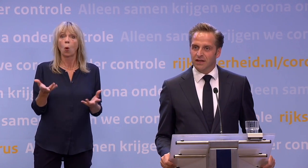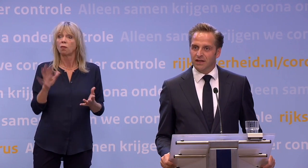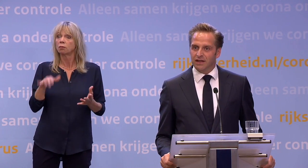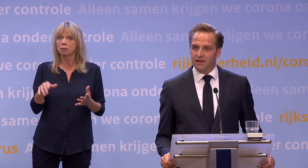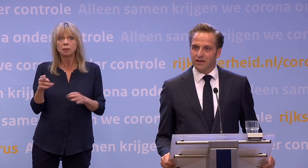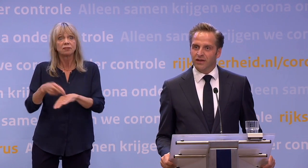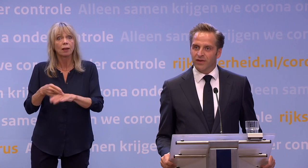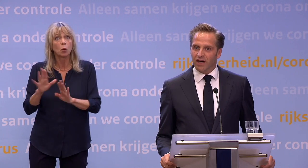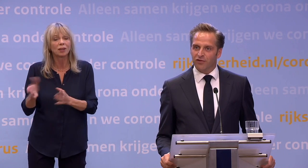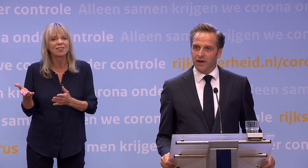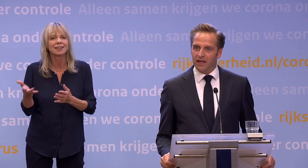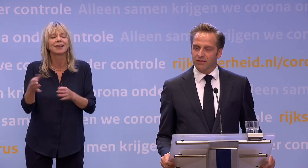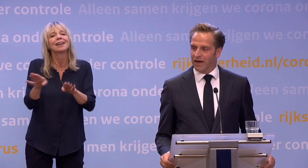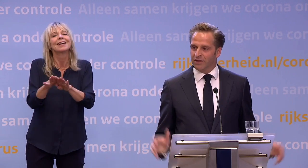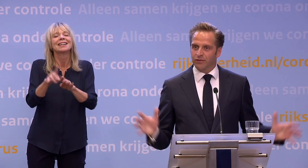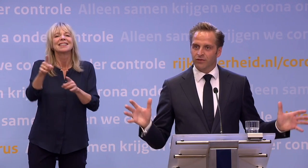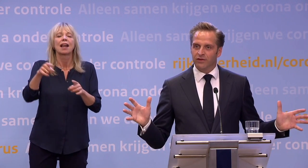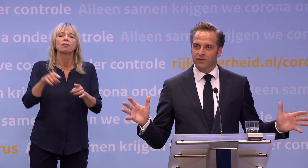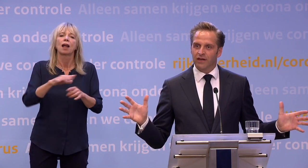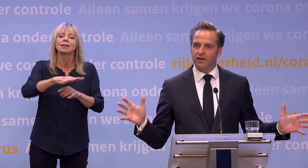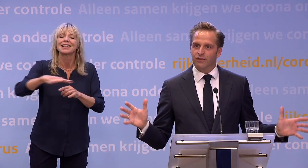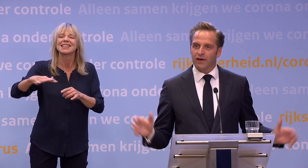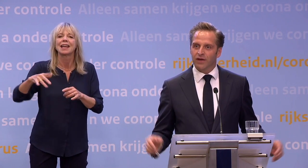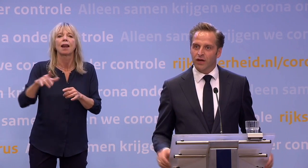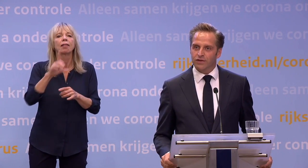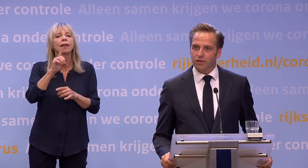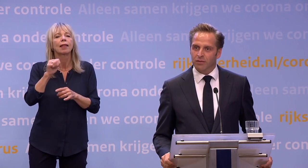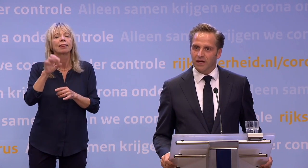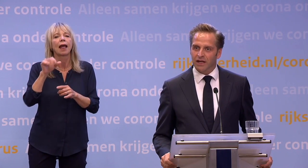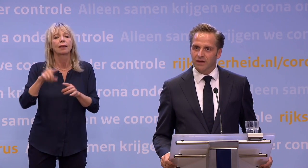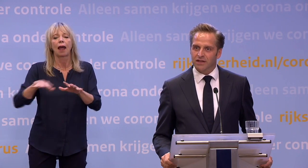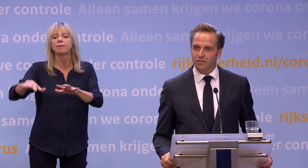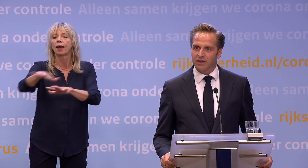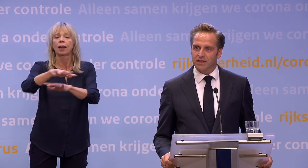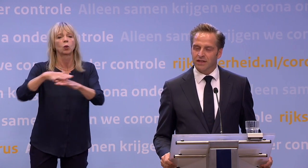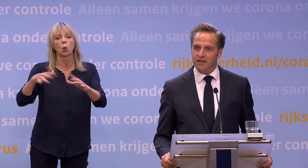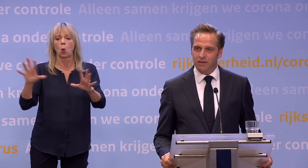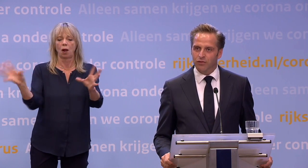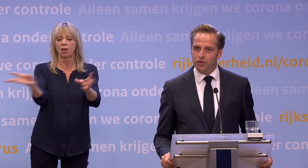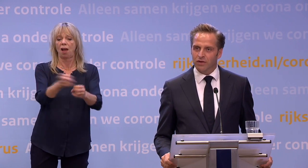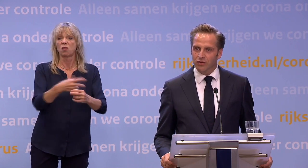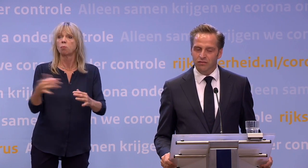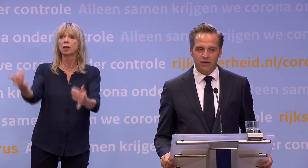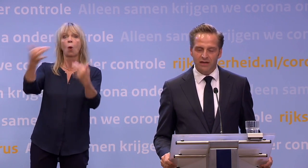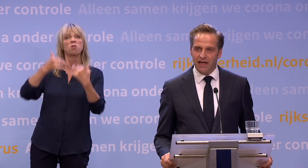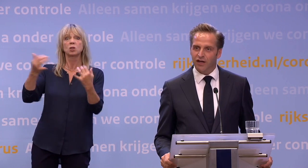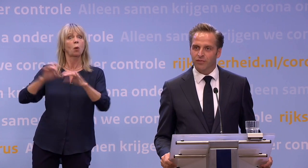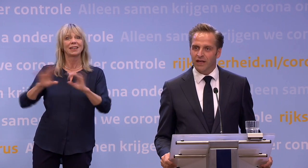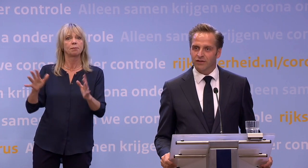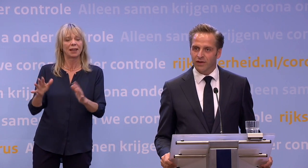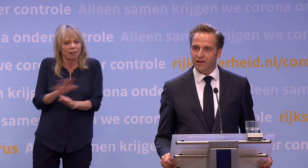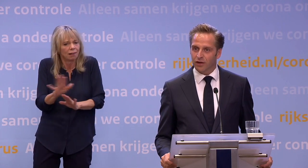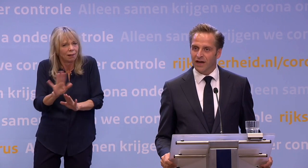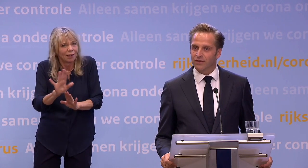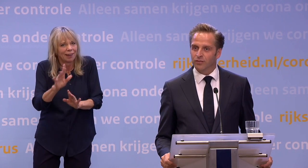de Deltawerken afbreken... ...want ja, we hebben toch sinds 1953 geen overstroming meer gehad. Dat zou een beetje hetzelfde zijn. Dat moeten we dus gewoon niet doen. Geen dijken